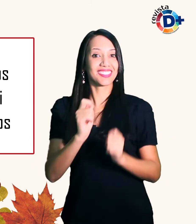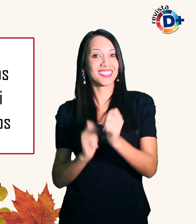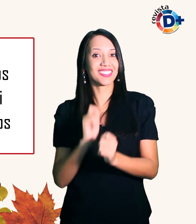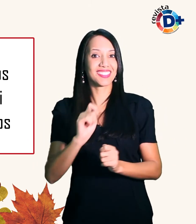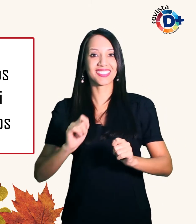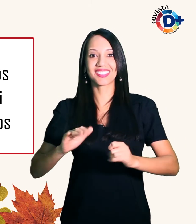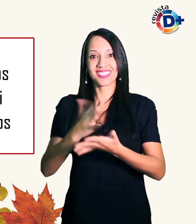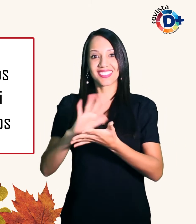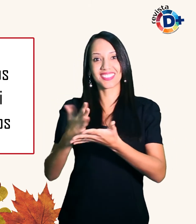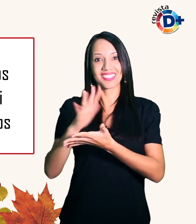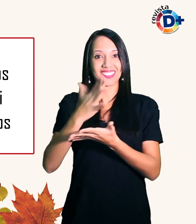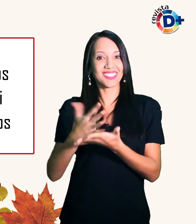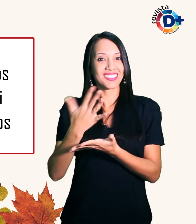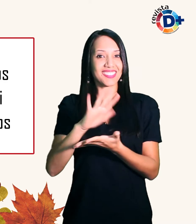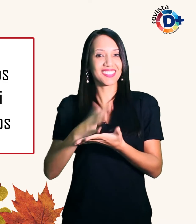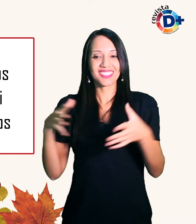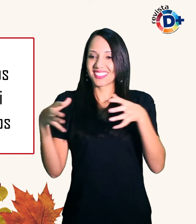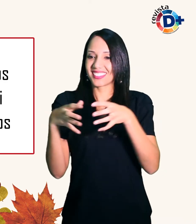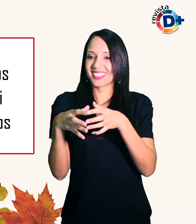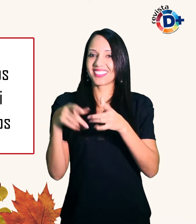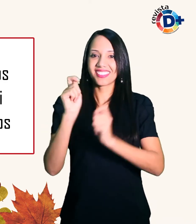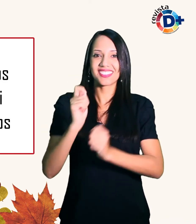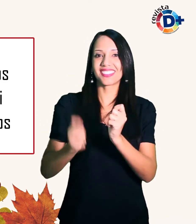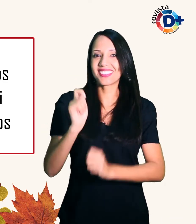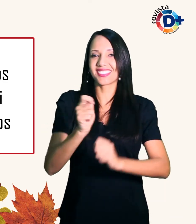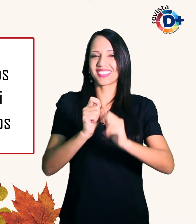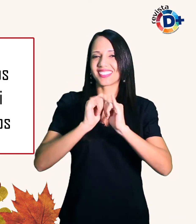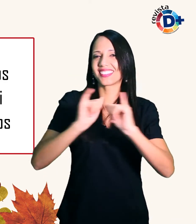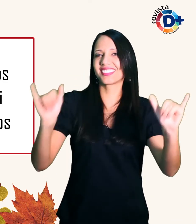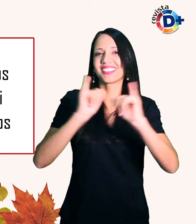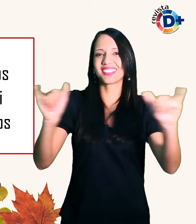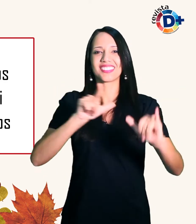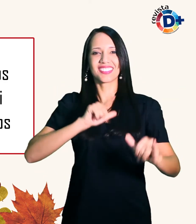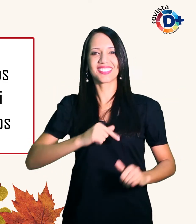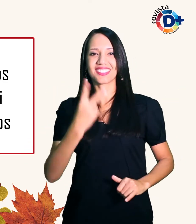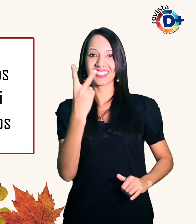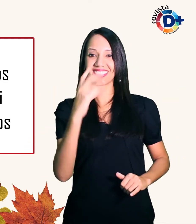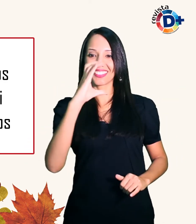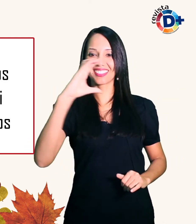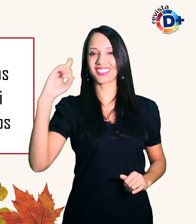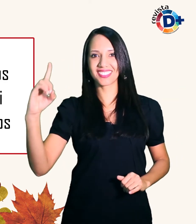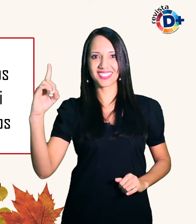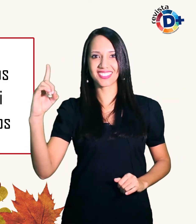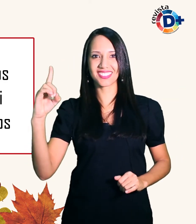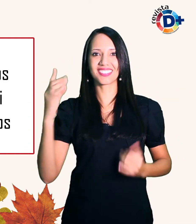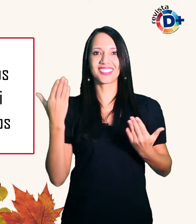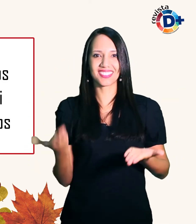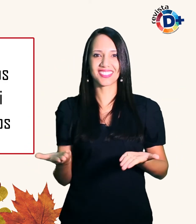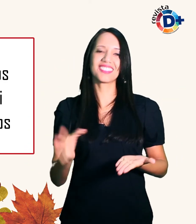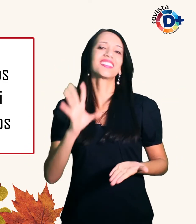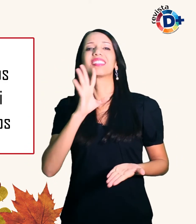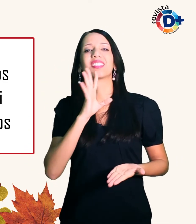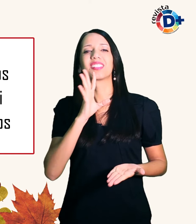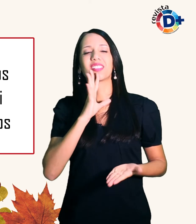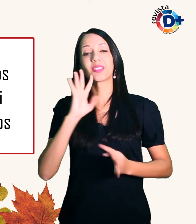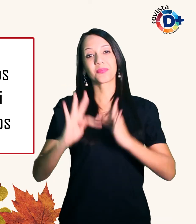formar uma banda e lançar dois CDs Conheceu a técnica de enfermagem